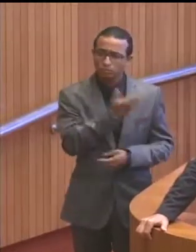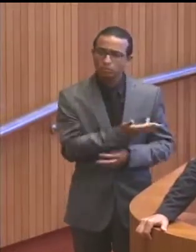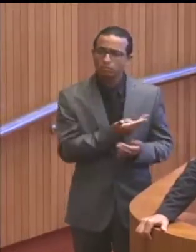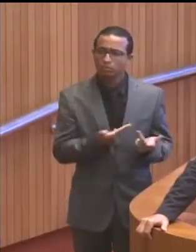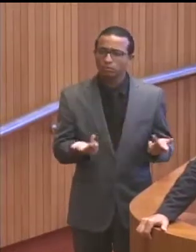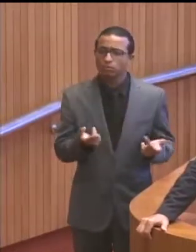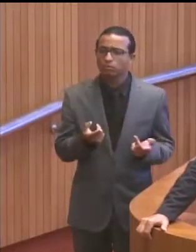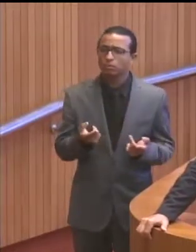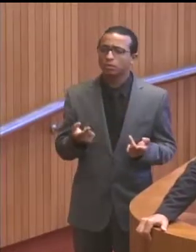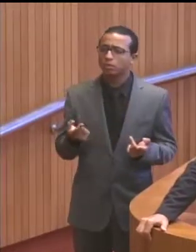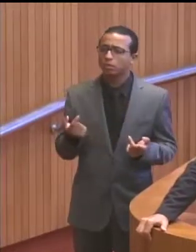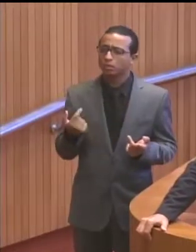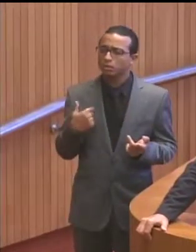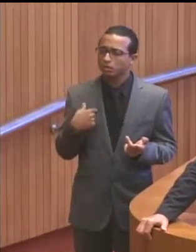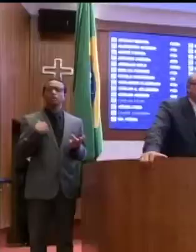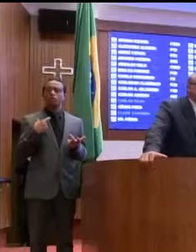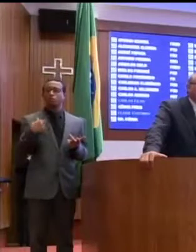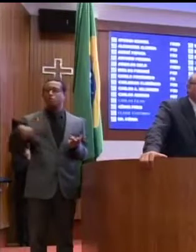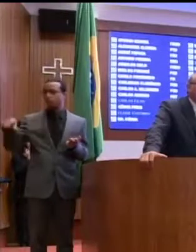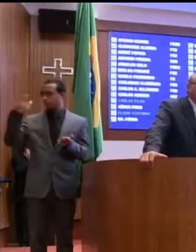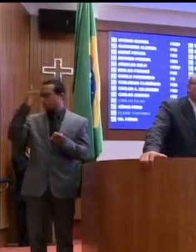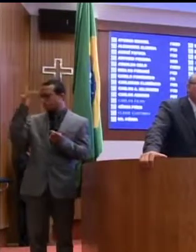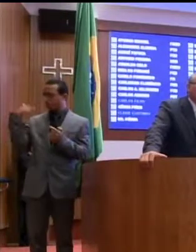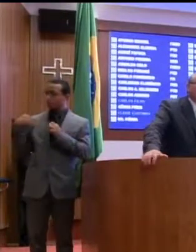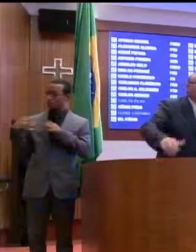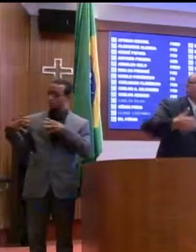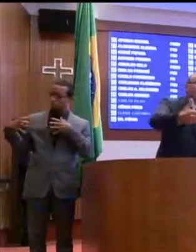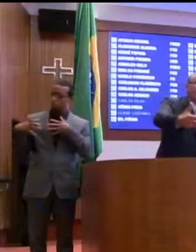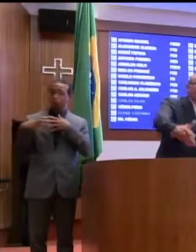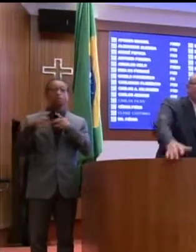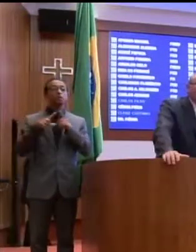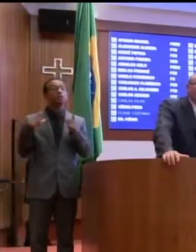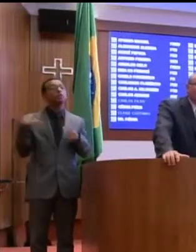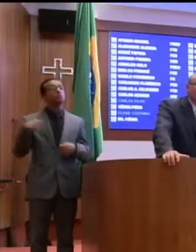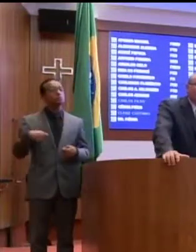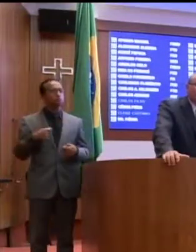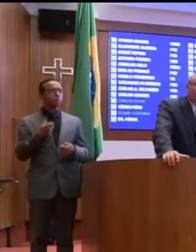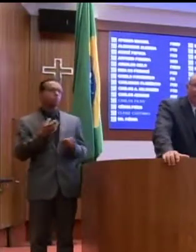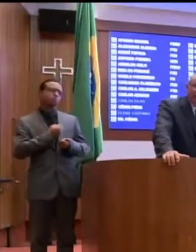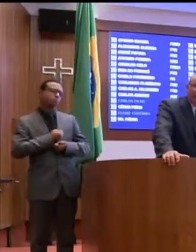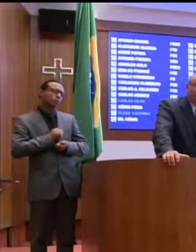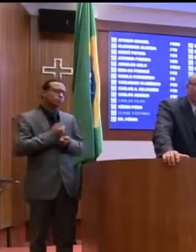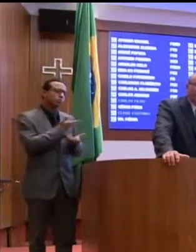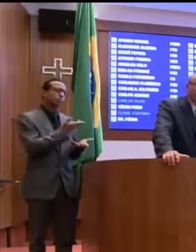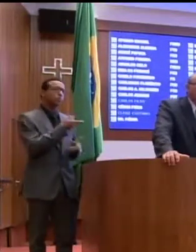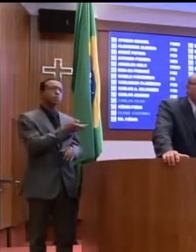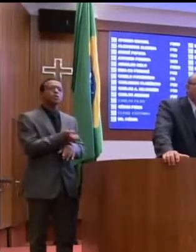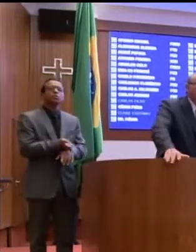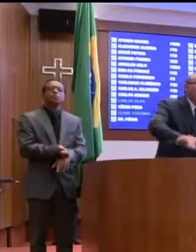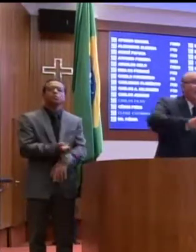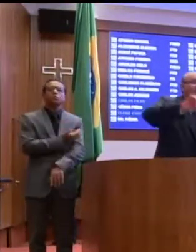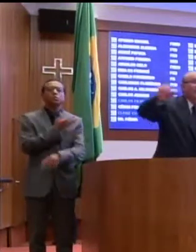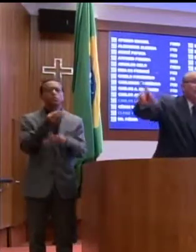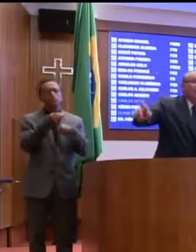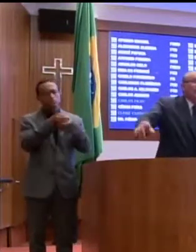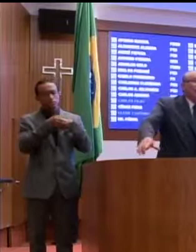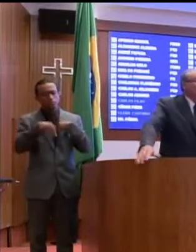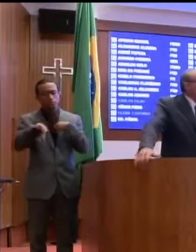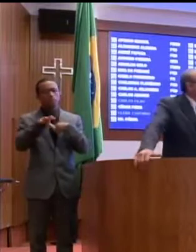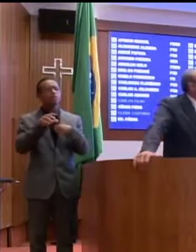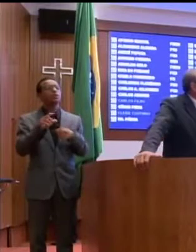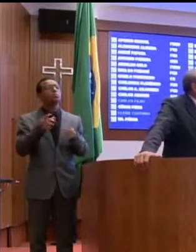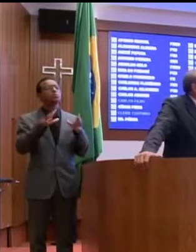aqueles que viajavam comigo. Mas era necessário eu extravasar aquele sentimento de emoção que ela passou ali. Daí nos